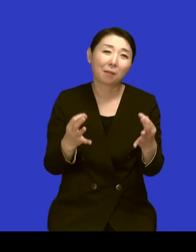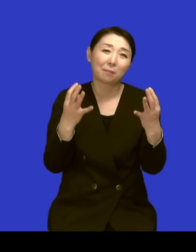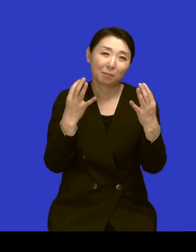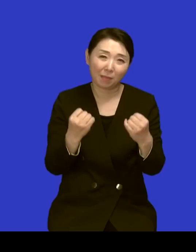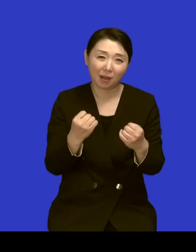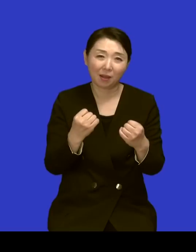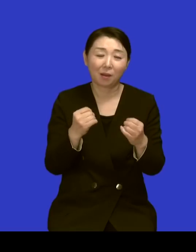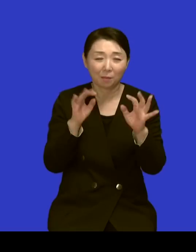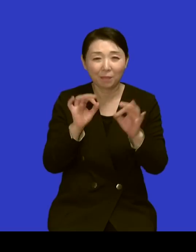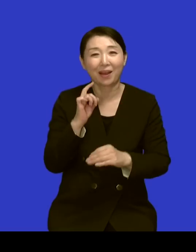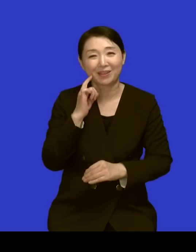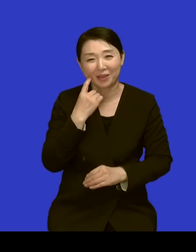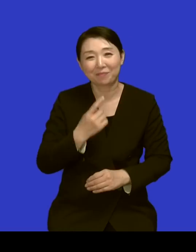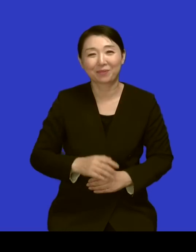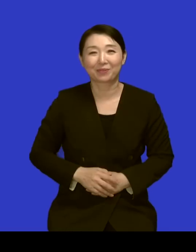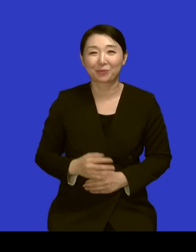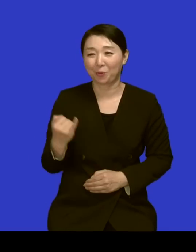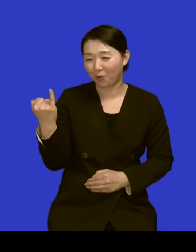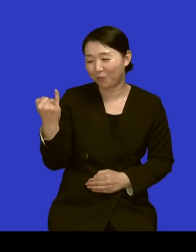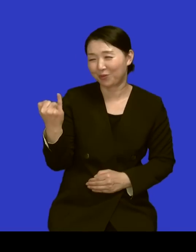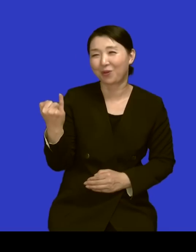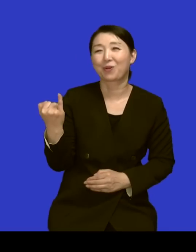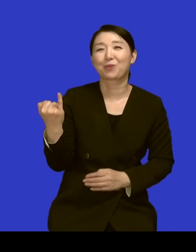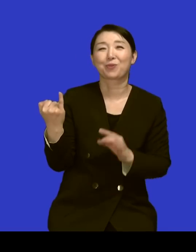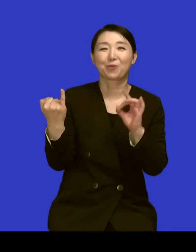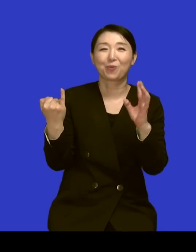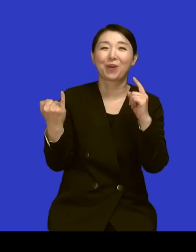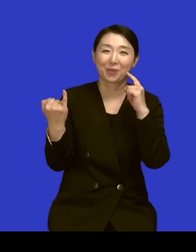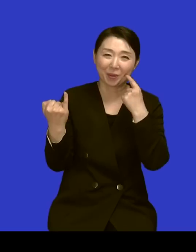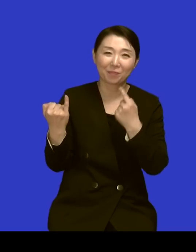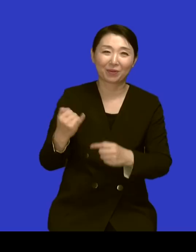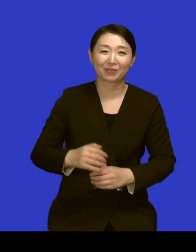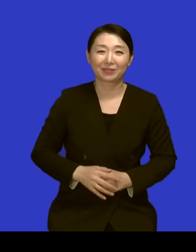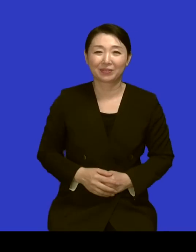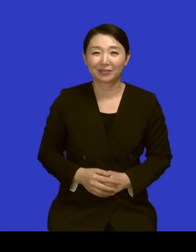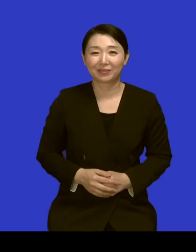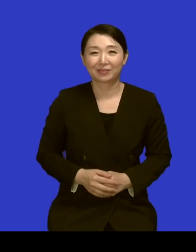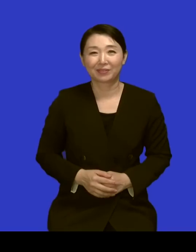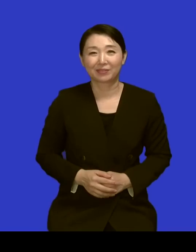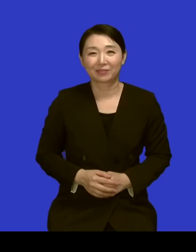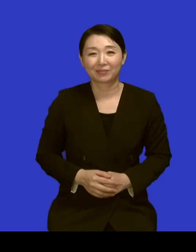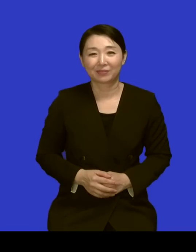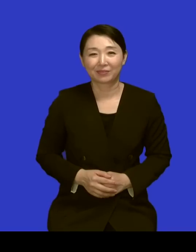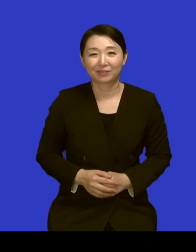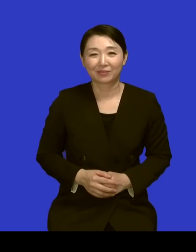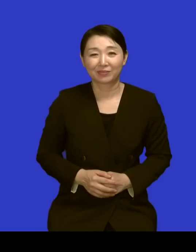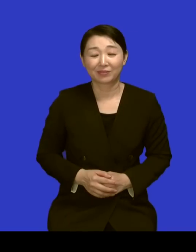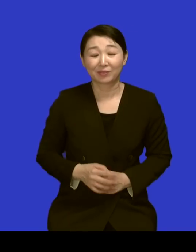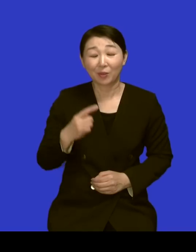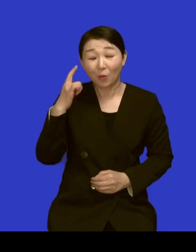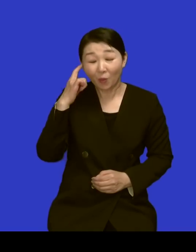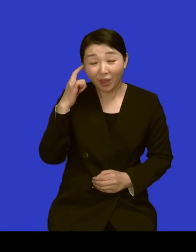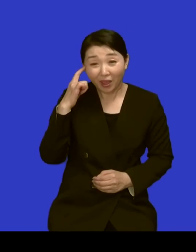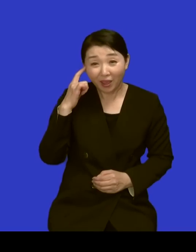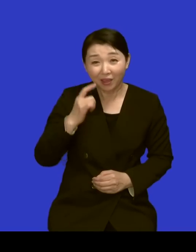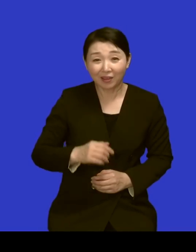예뻐요 원미경 씨 그러니까 이제 저는 주문보기가 한 벌밖에 안 만드는데 남대문시장에서